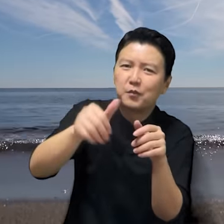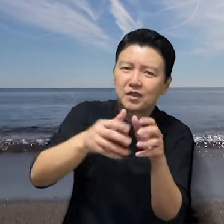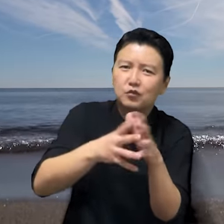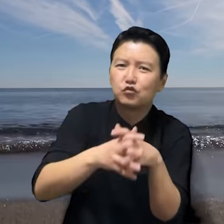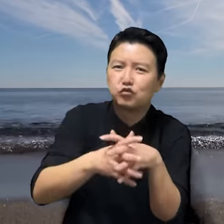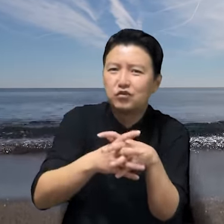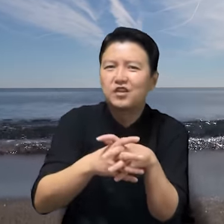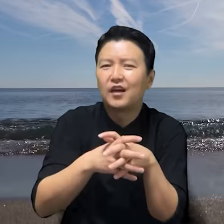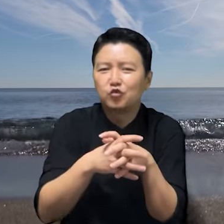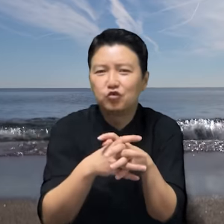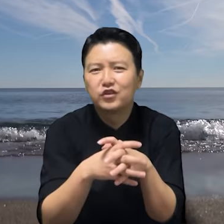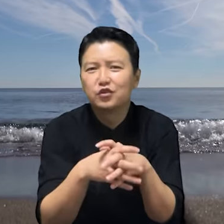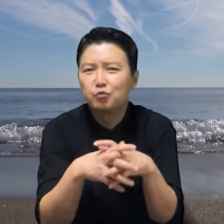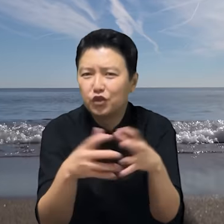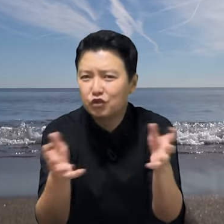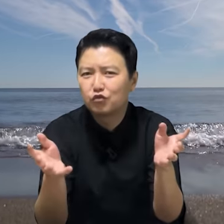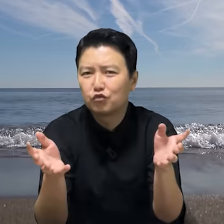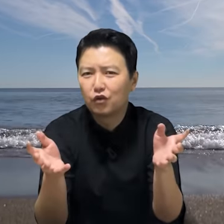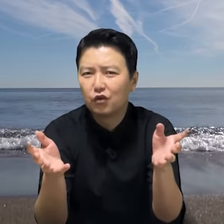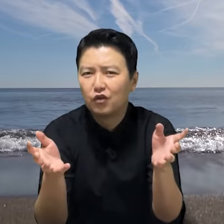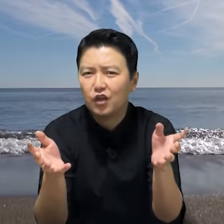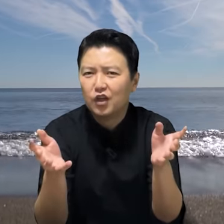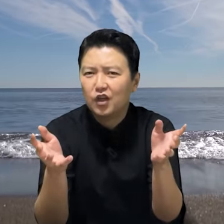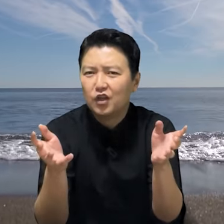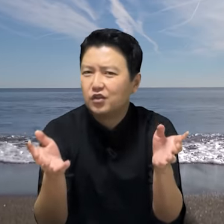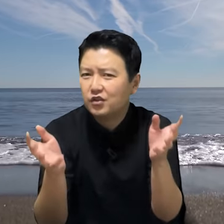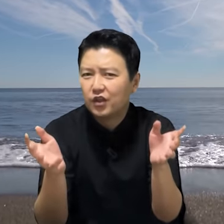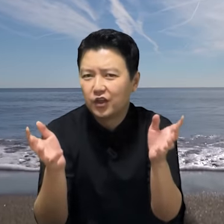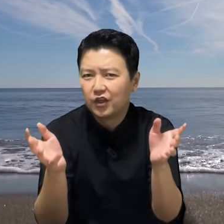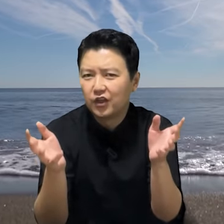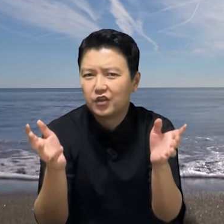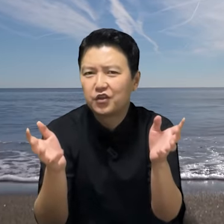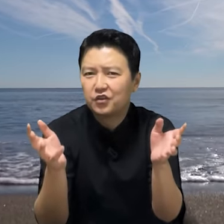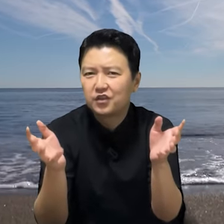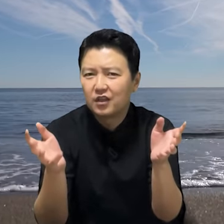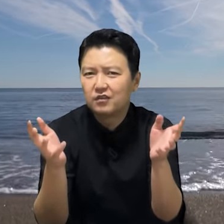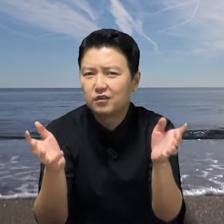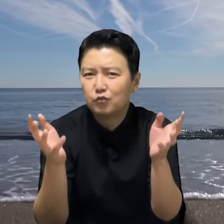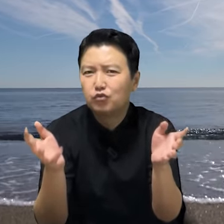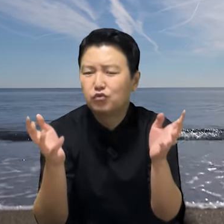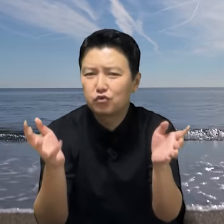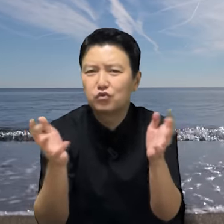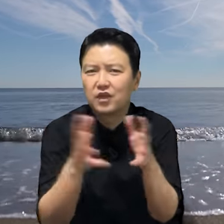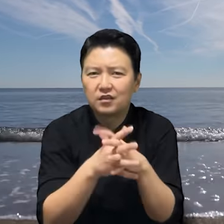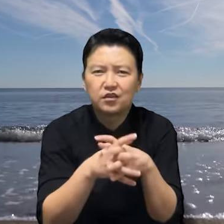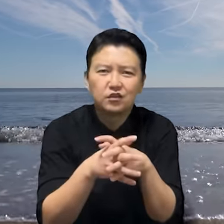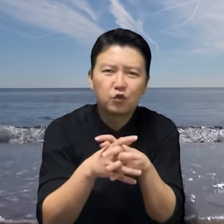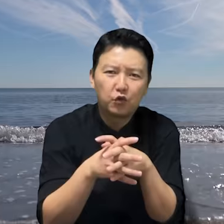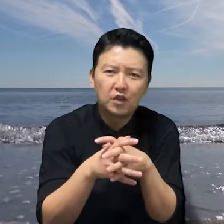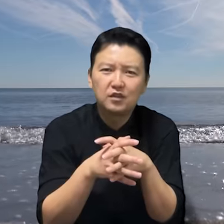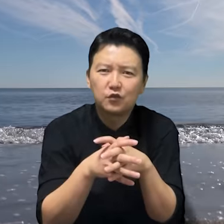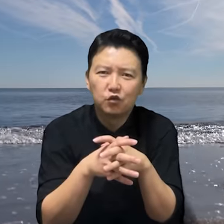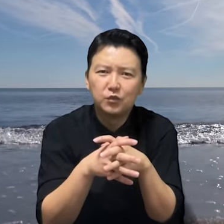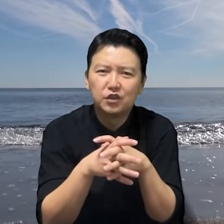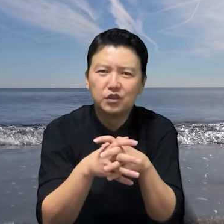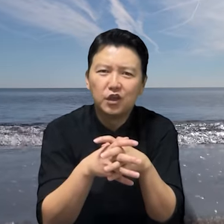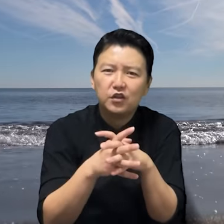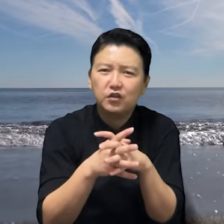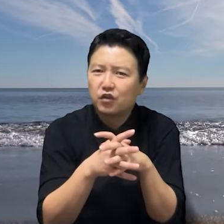맞아도 죽을지 안 죽을지는 미수고요. 근데 이 경찰들을 무술을 가르치는 교관이란 놈이 이렇게